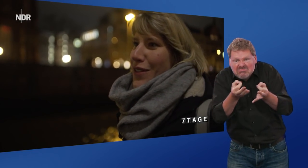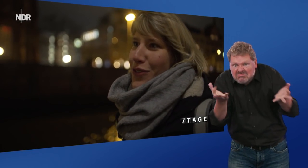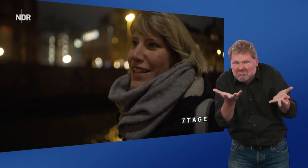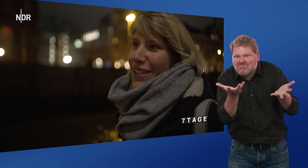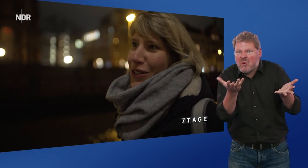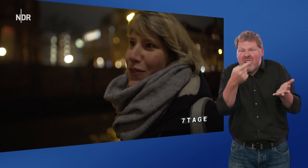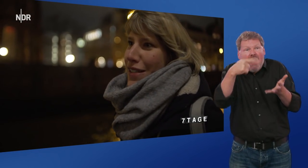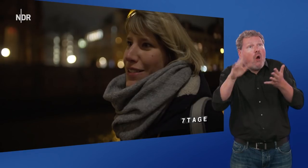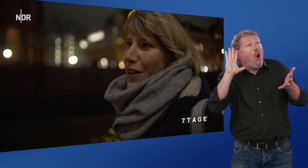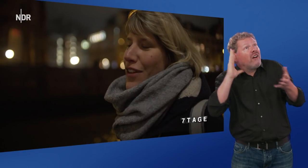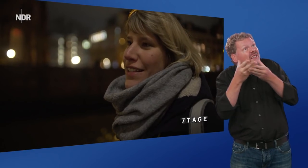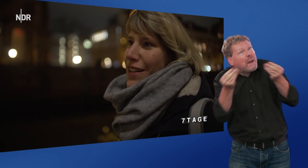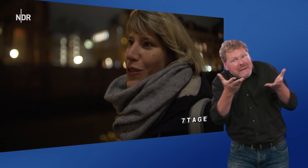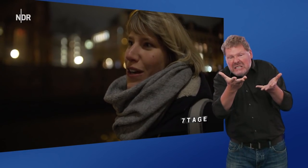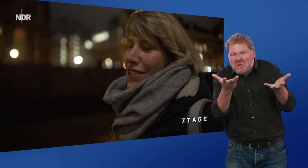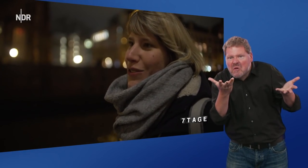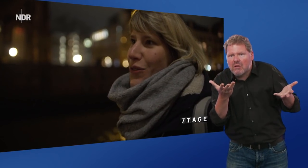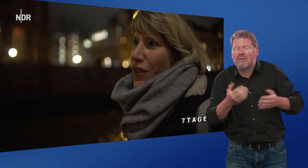also fehlt dir irgendwas oder fehlt dir das Hören nicht irgendwie?